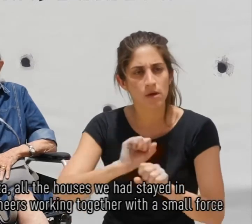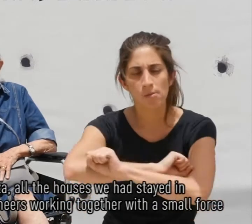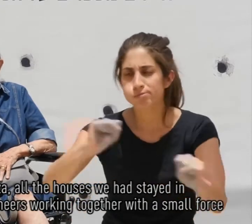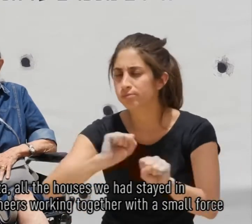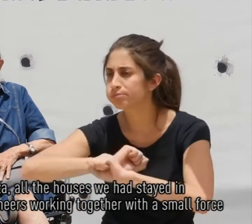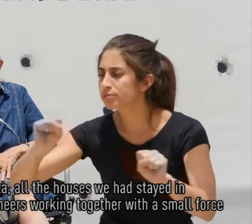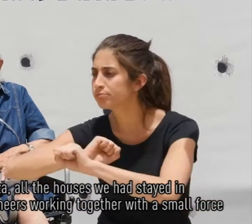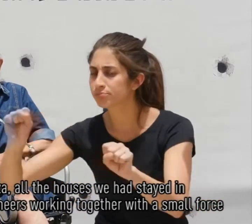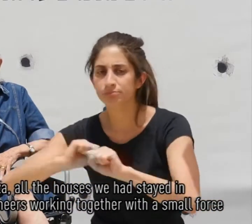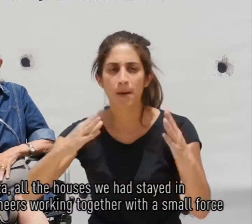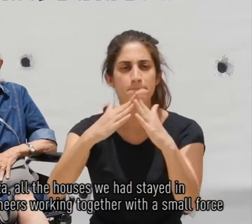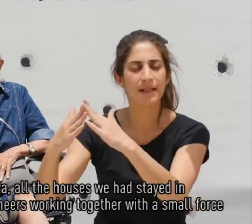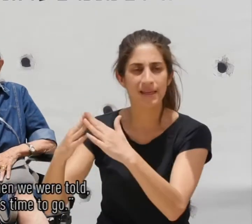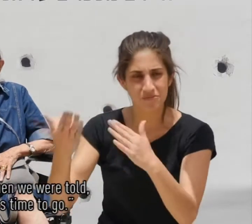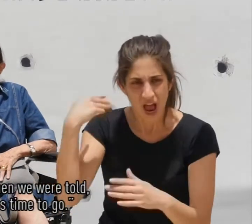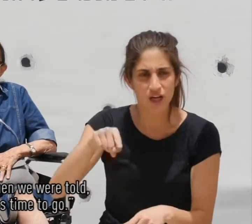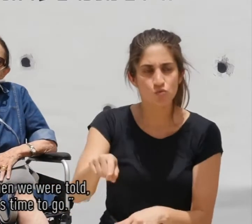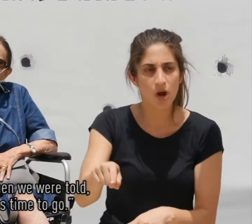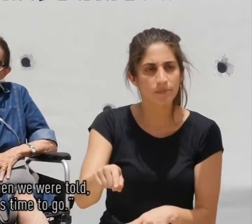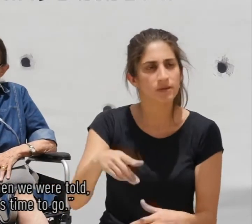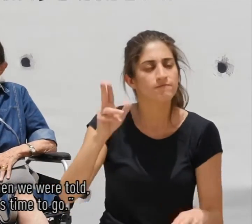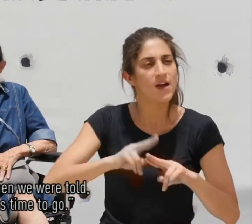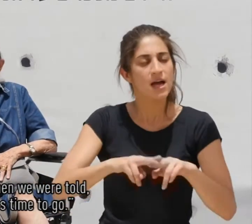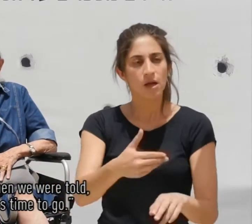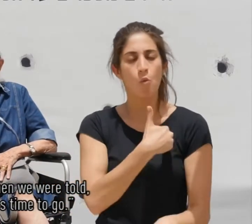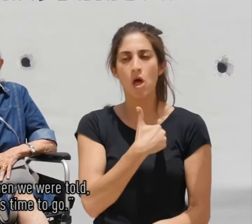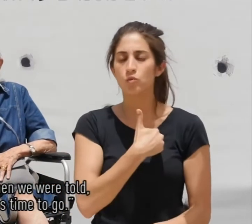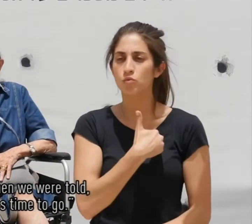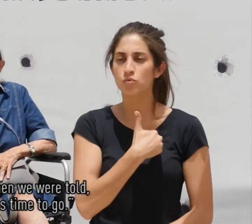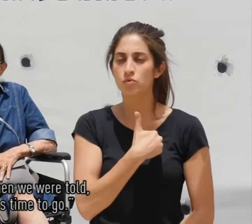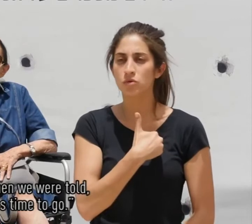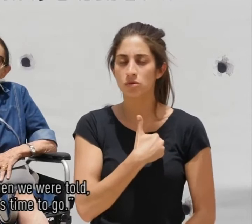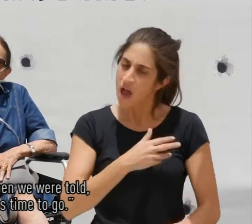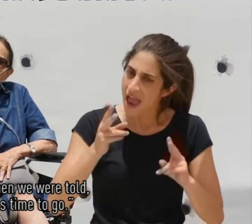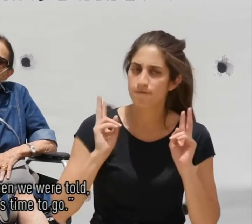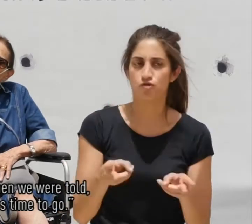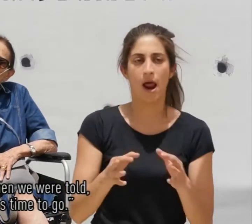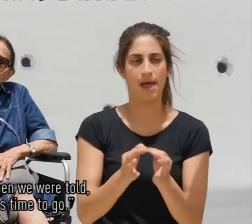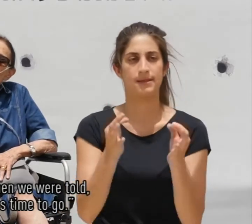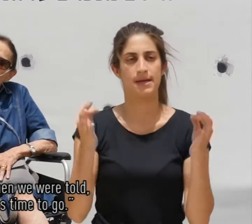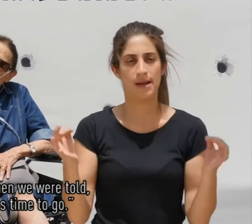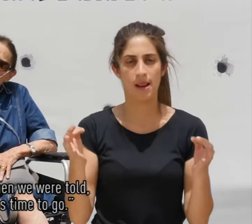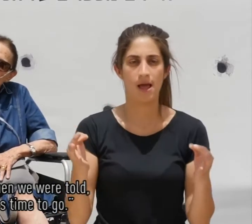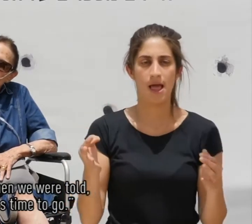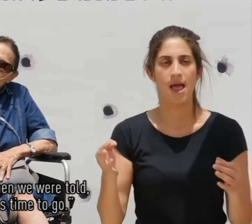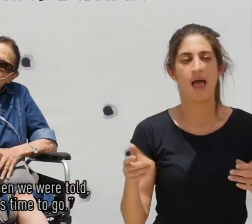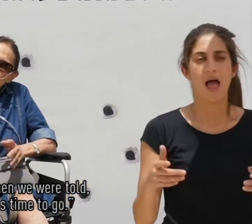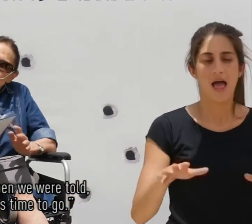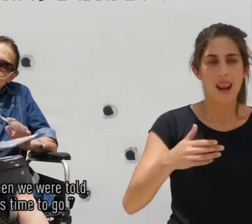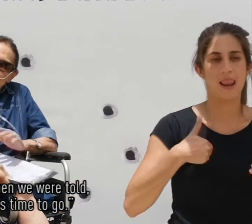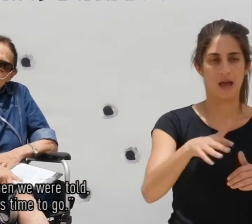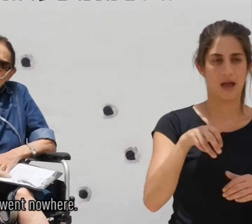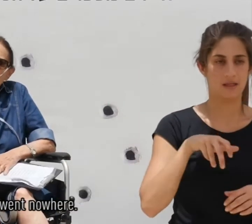כל הבתים שהיינו בהם ואז אמרו לנו אפשר להתחיל ללכת